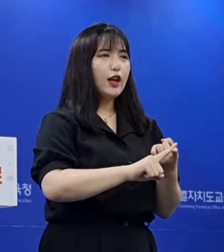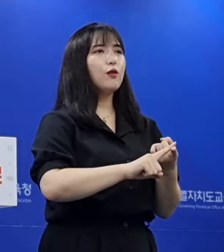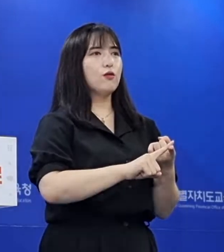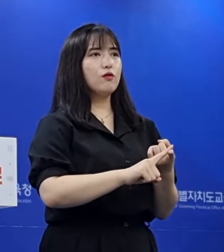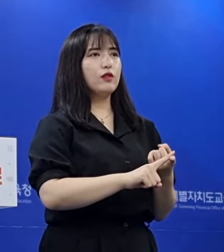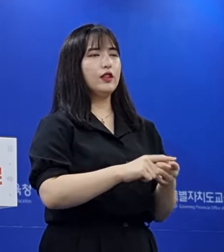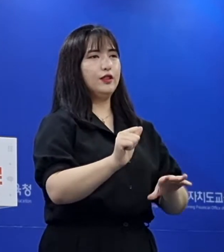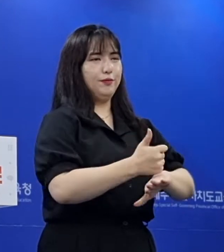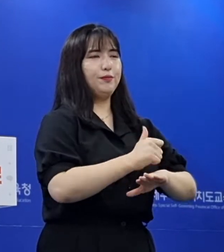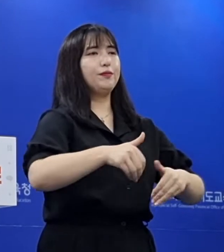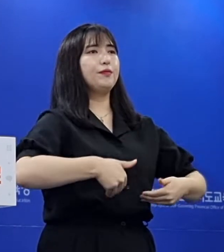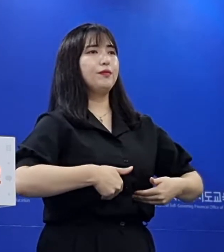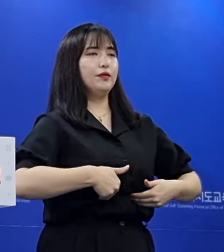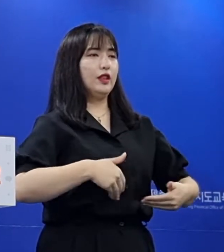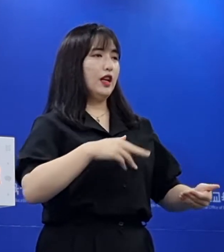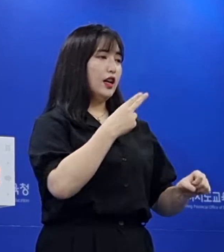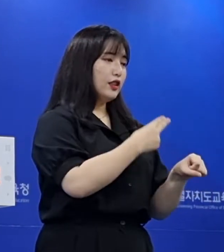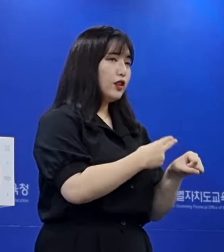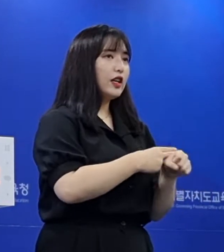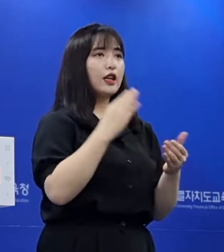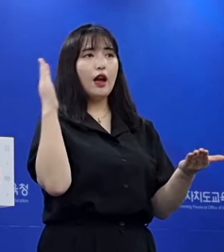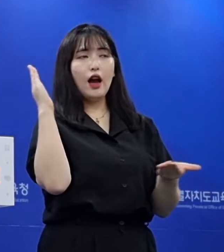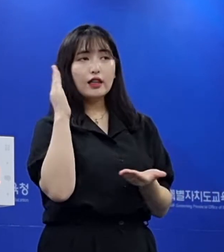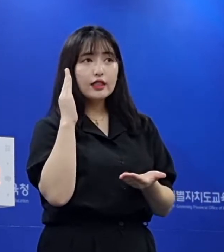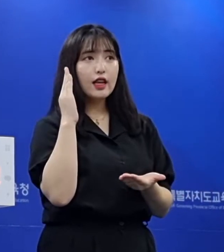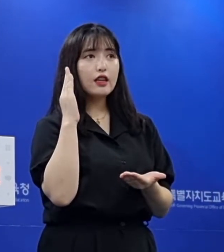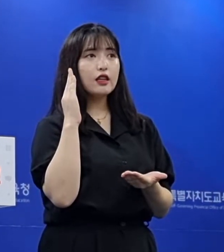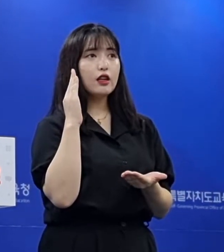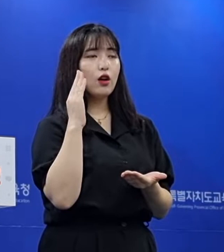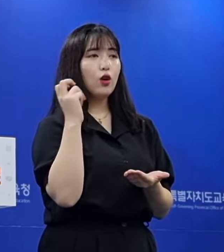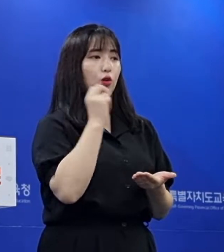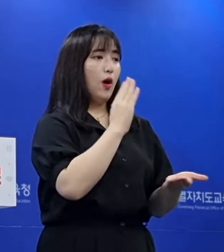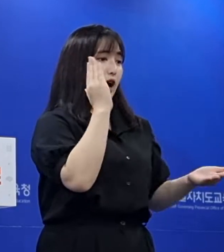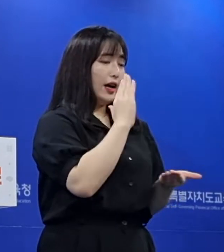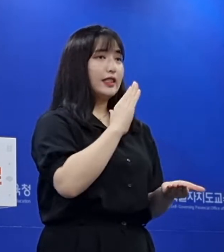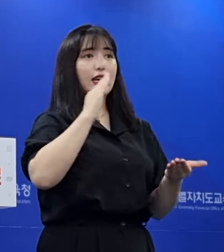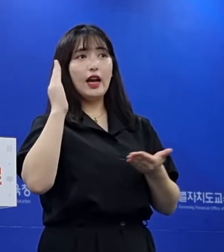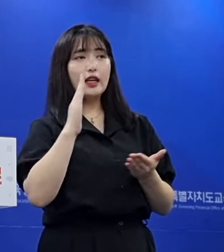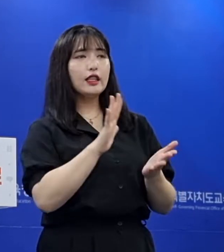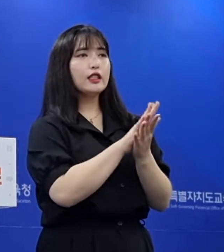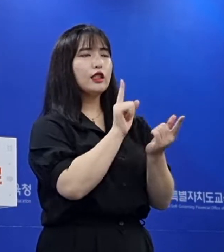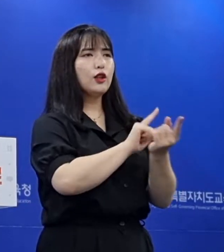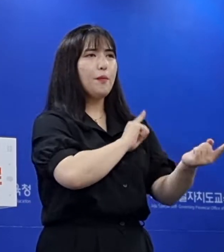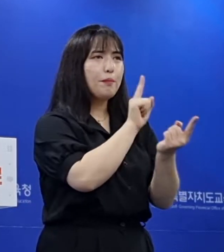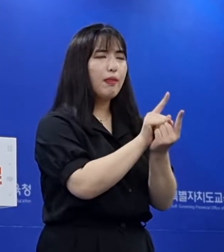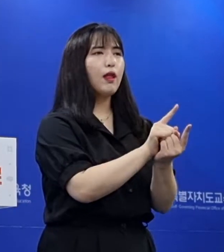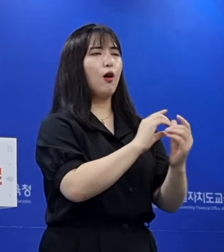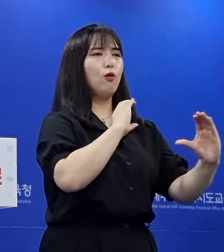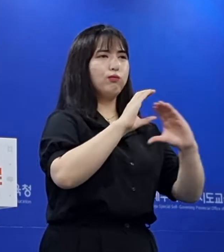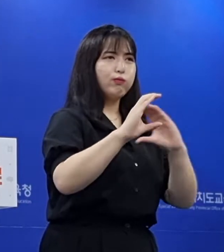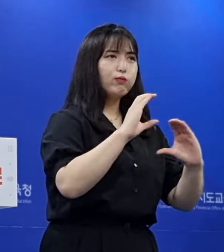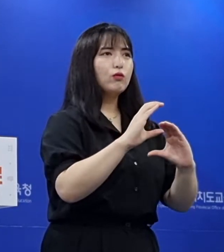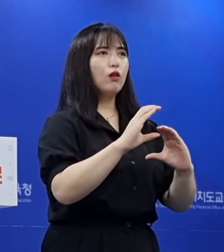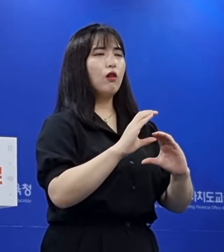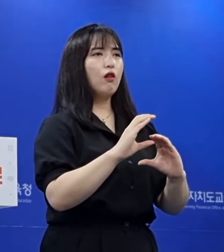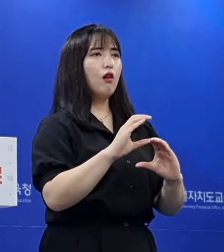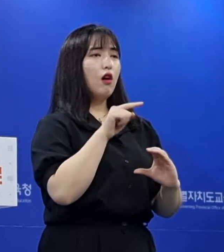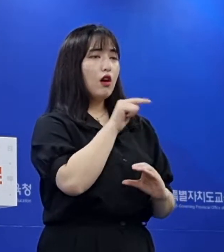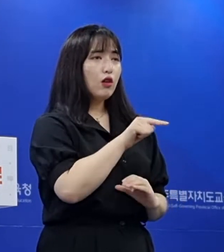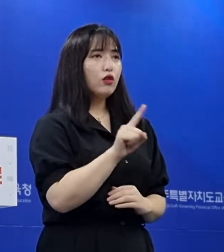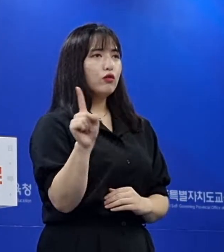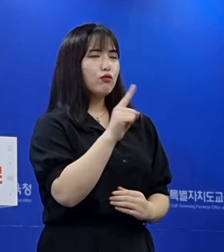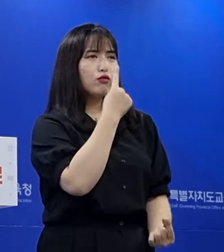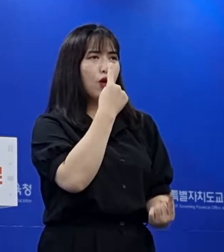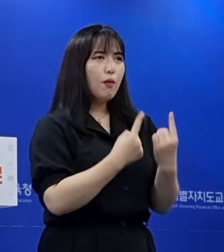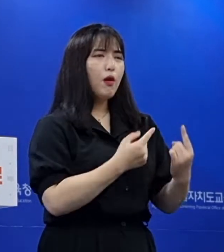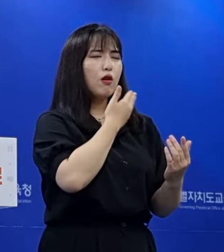생각합니다. 선생님과 학생, 학생과 학생 간의 직접적 만남과 소통은 무엇과도 바꿀 수 없는